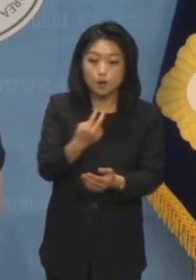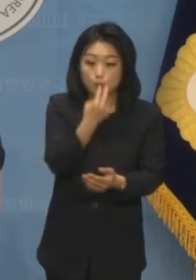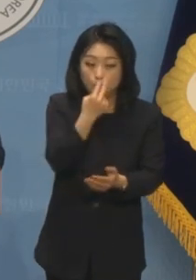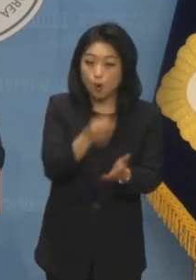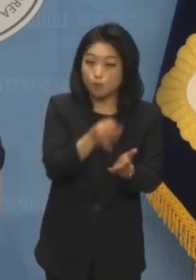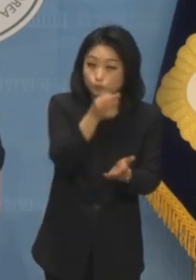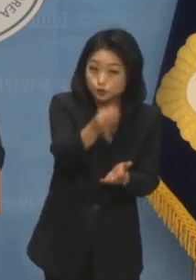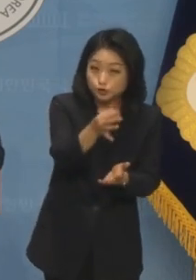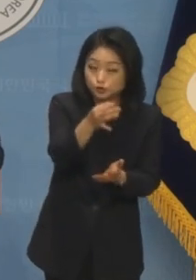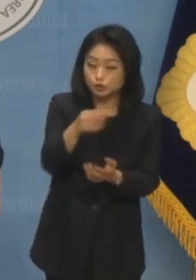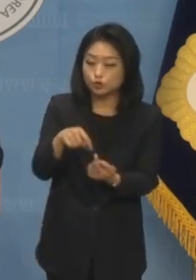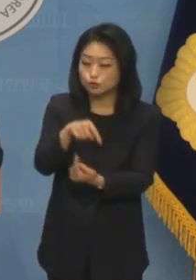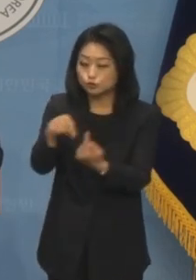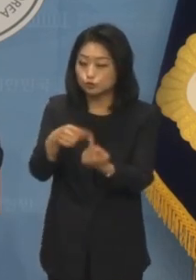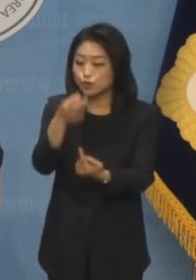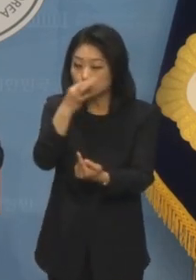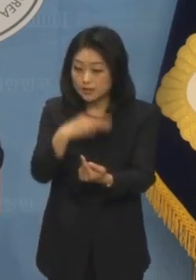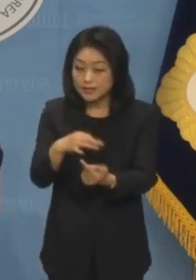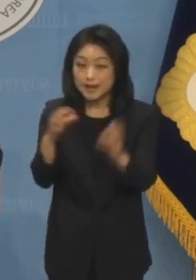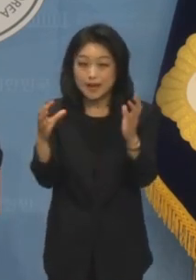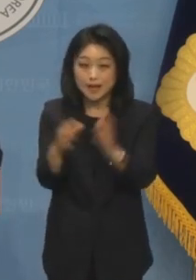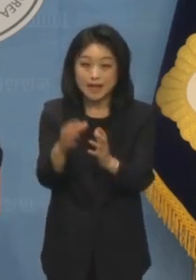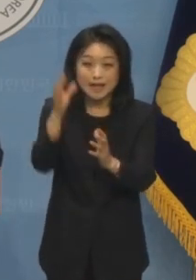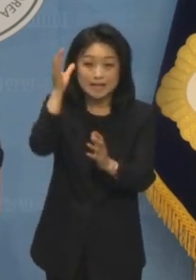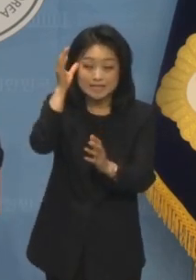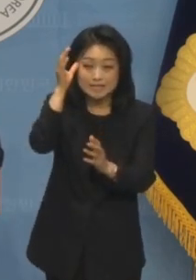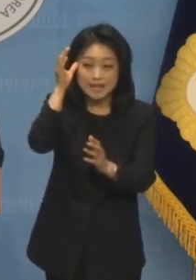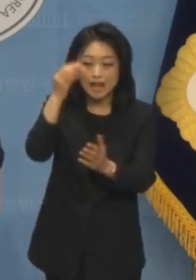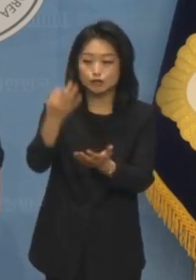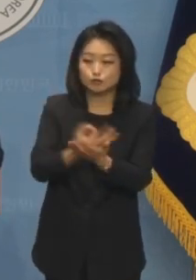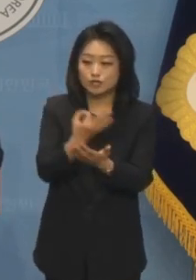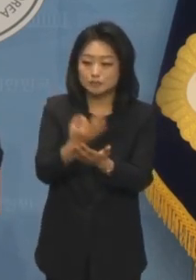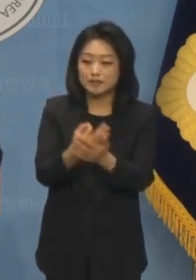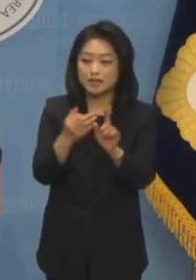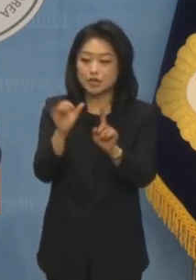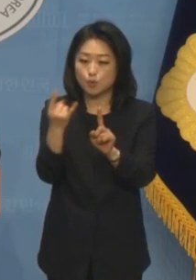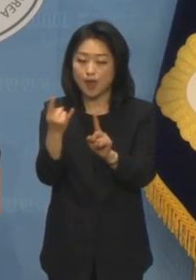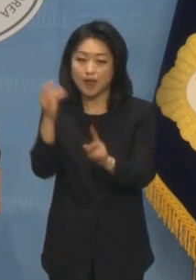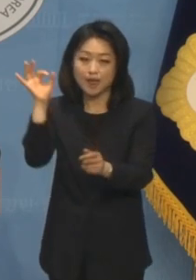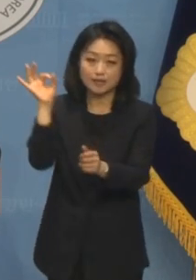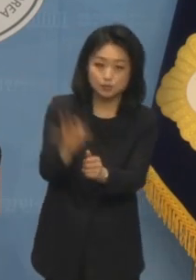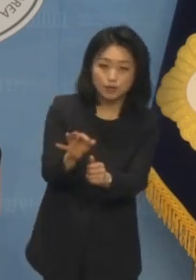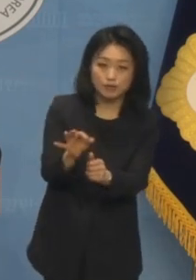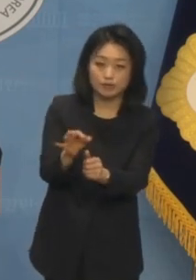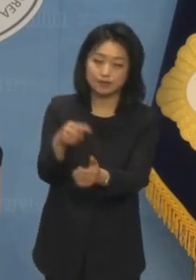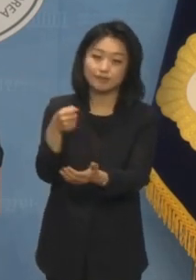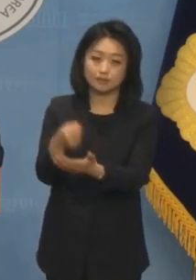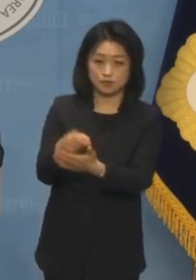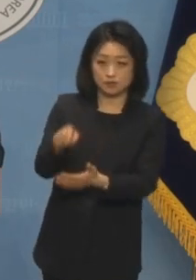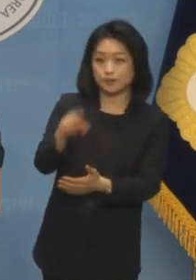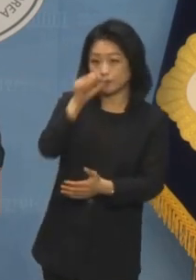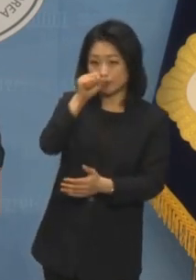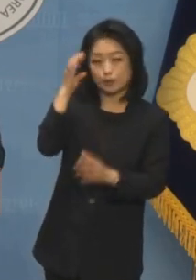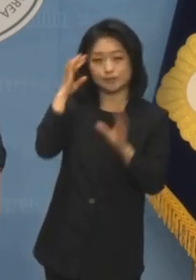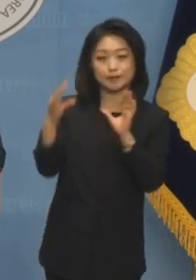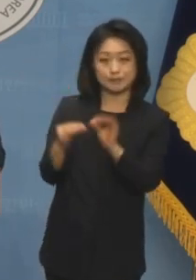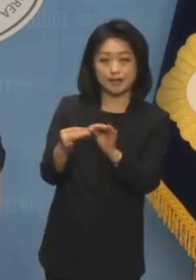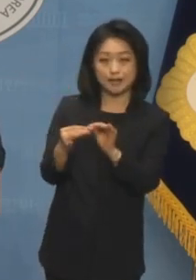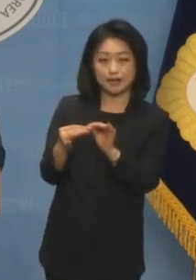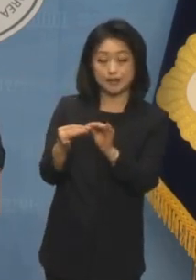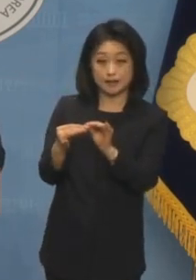운용수익만이 합쳐진 기대수익비 1의 보험금으로 지급하자는 방안입니다. 이때